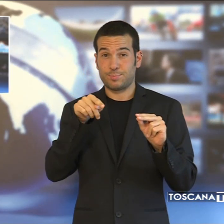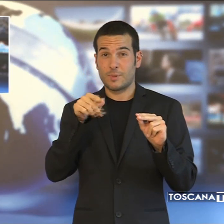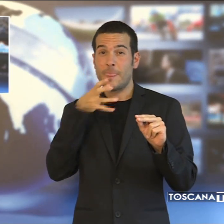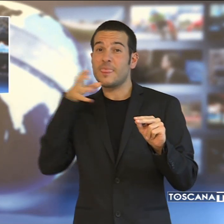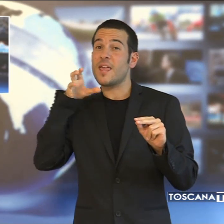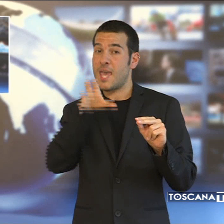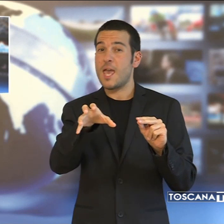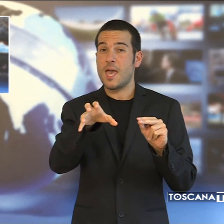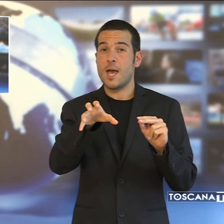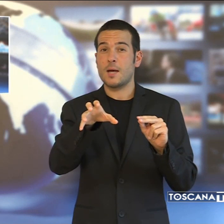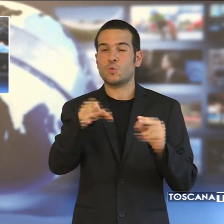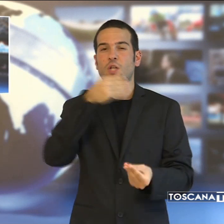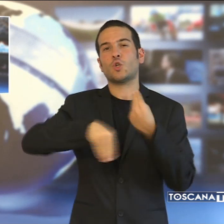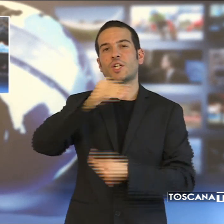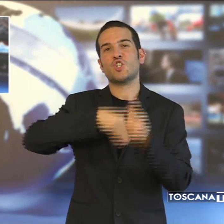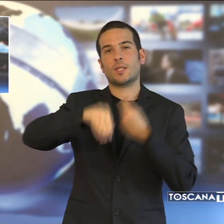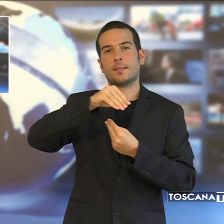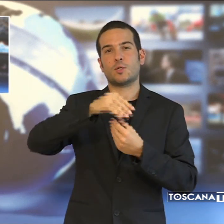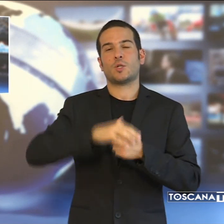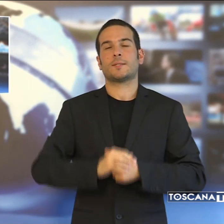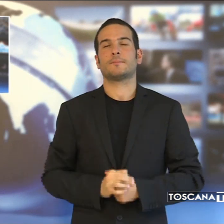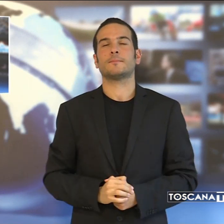sono stati denunciati per ricettazione.